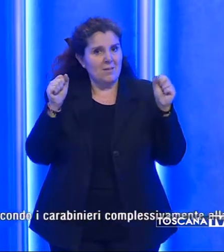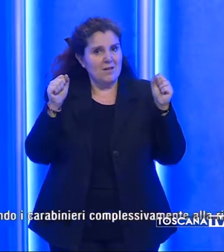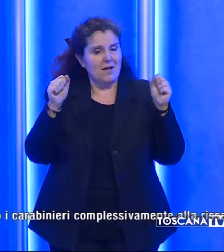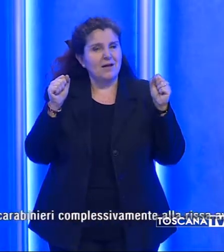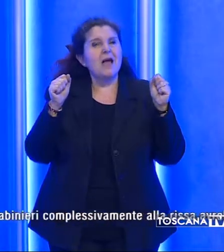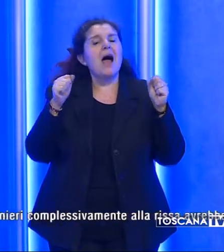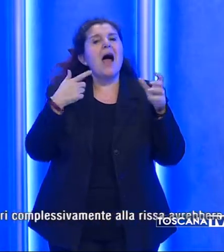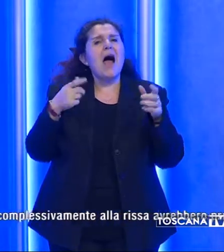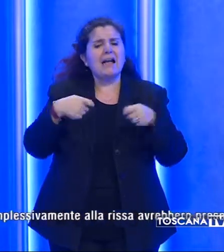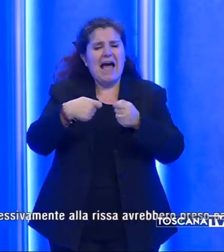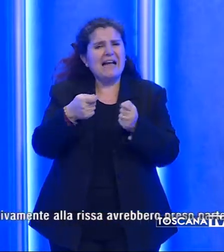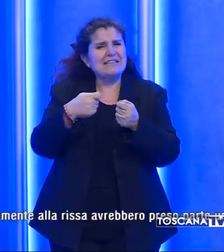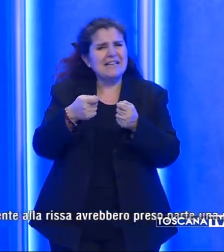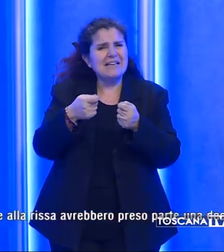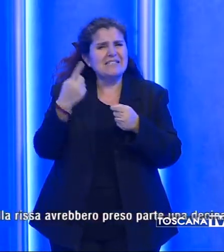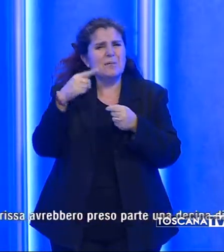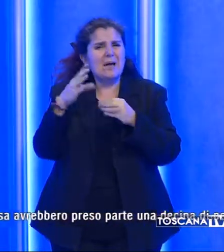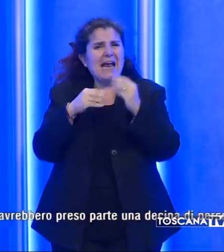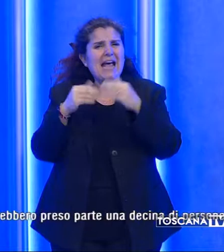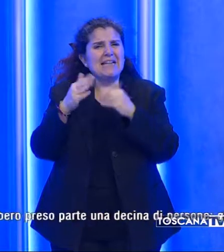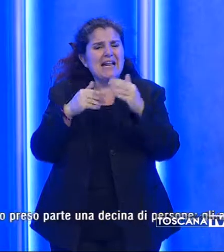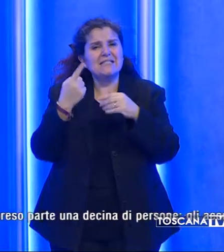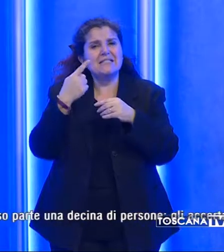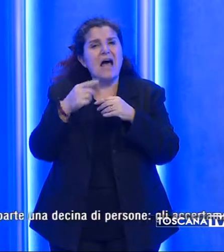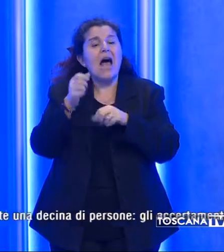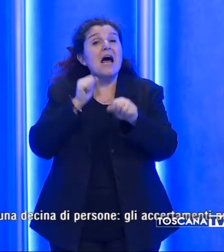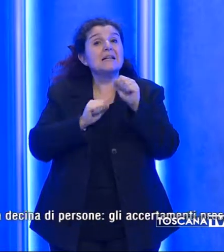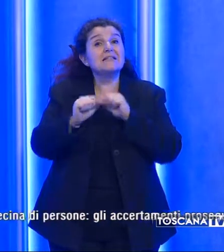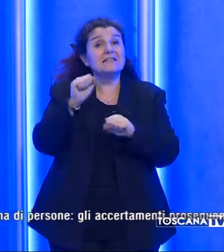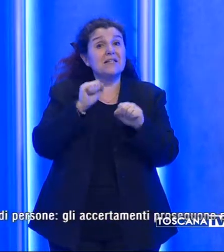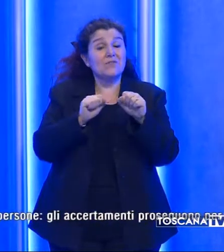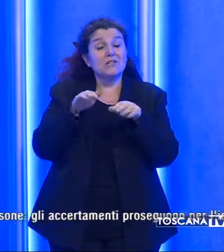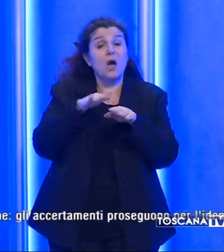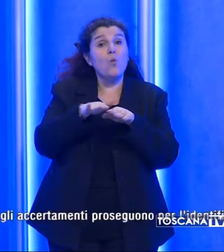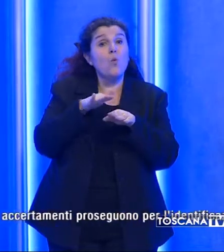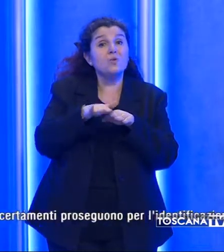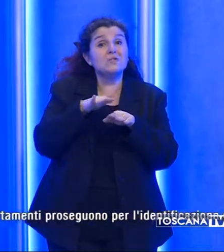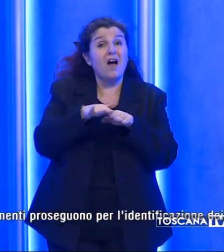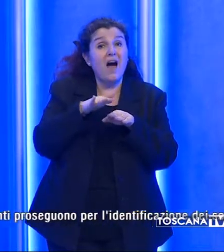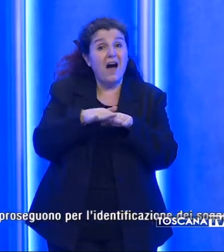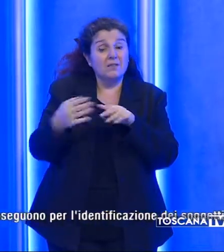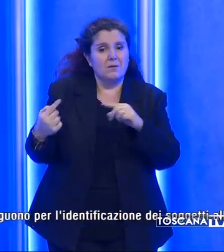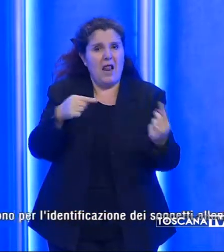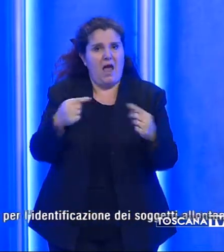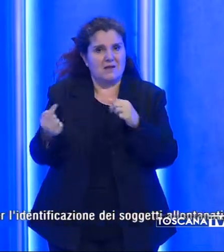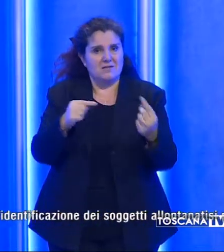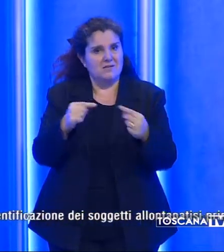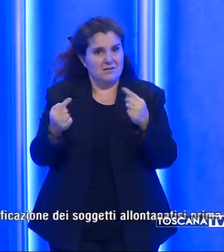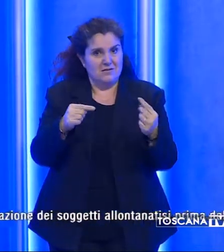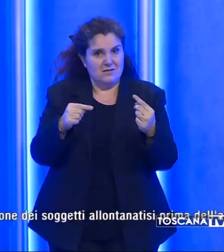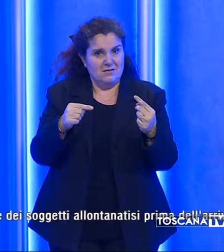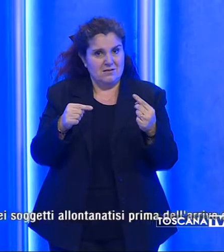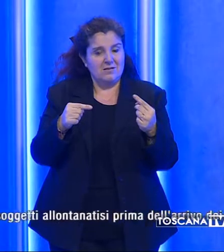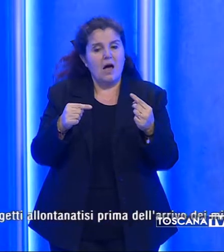alcuni attrezzi per edilizia a difesa velocemente utilizzati durante la rissa durante